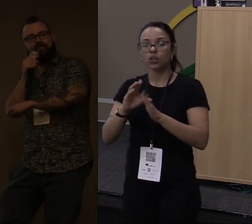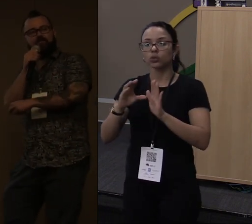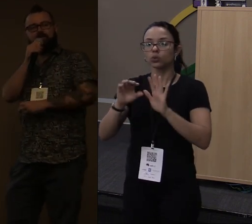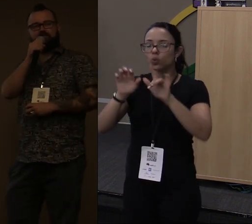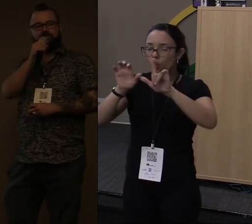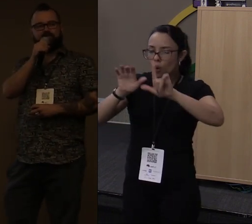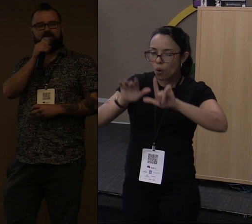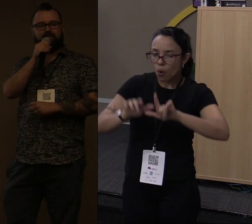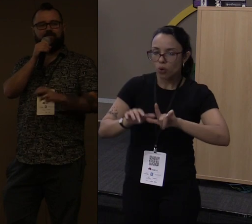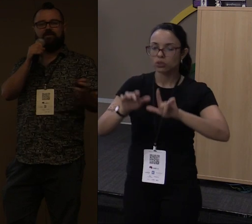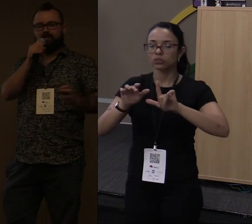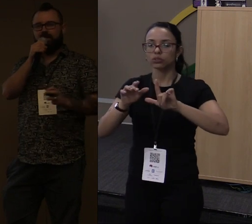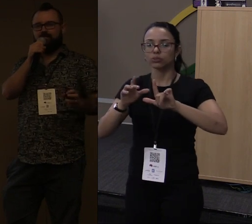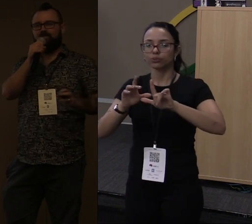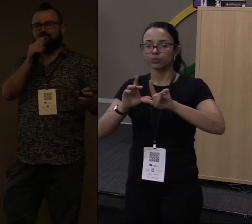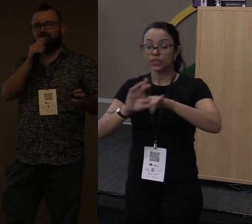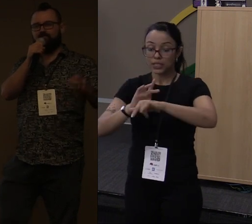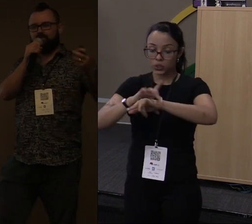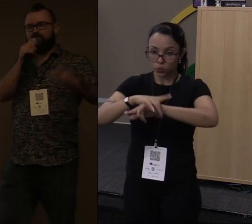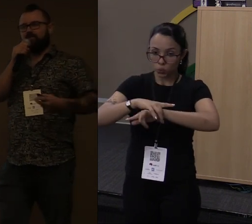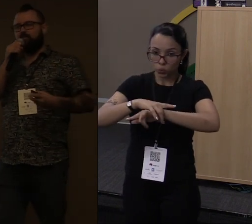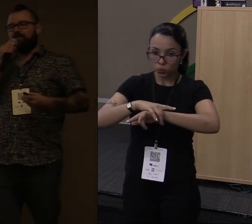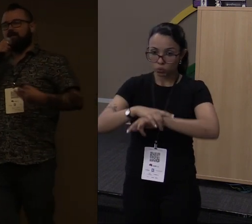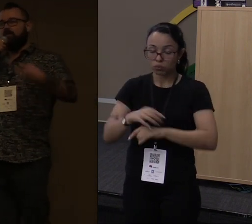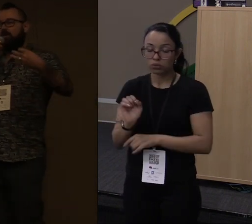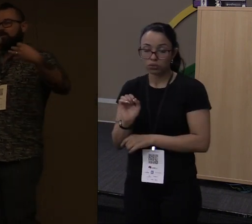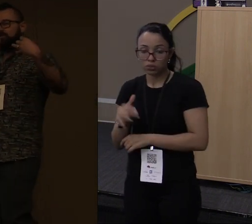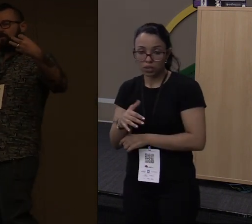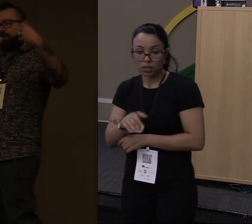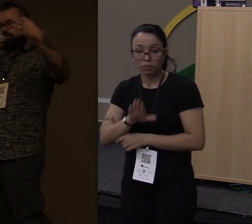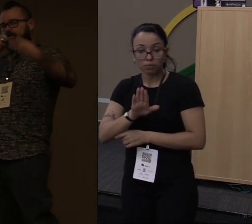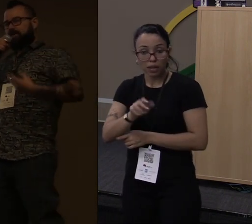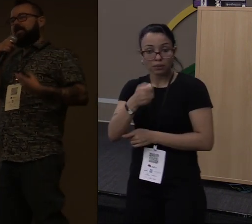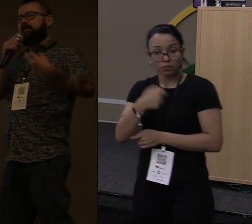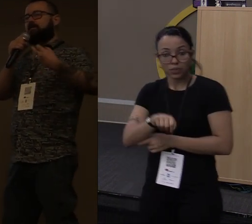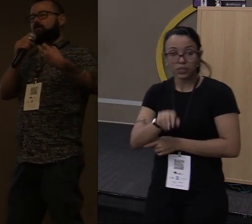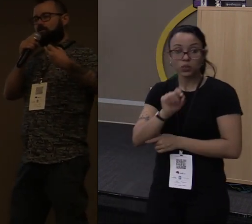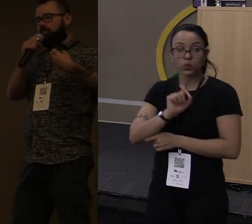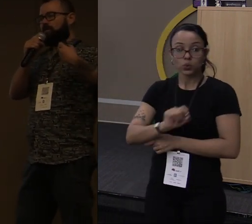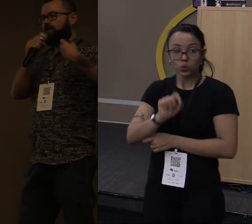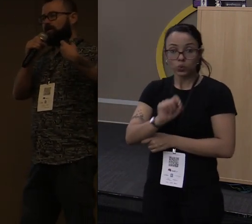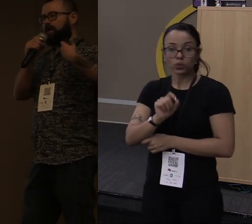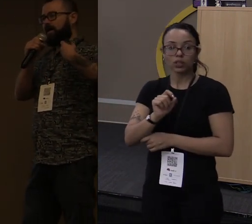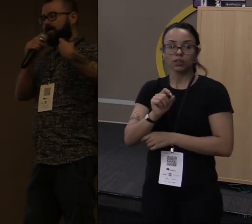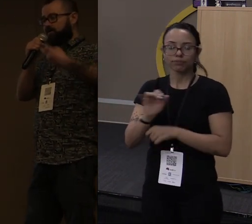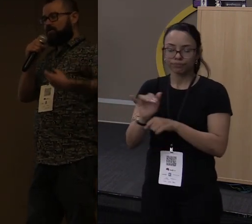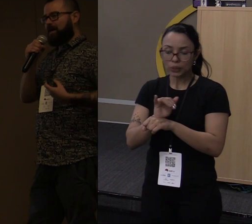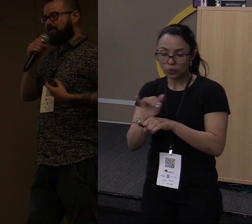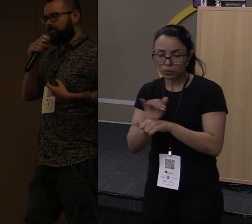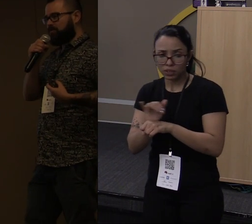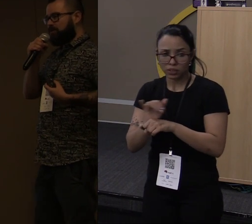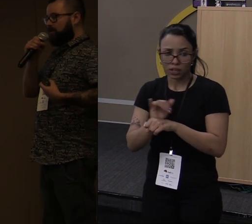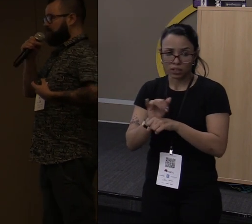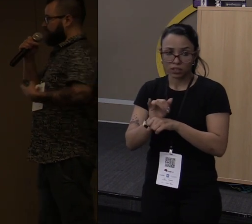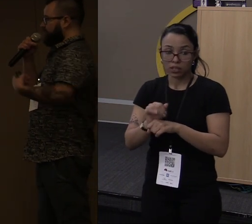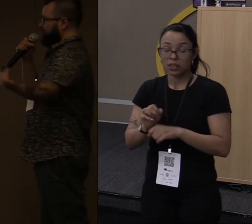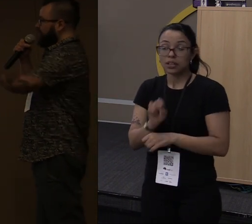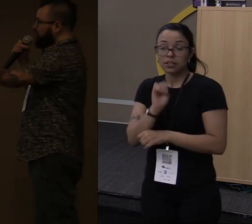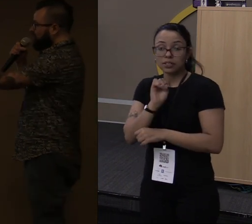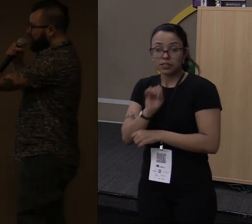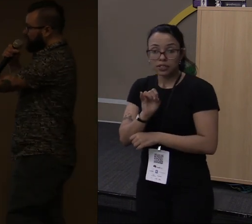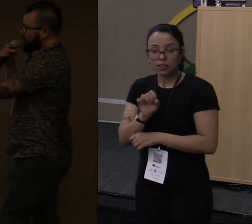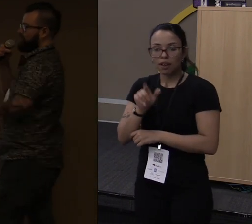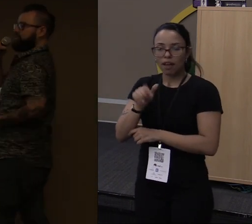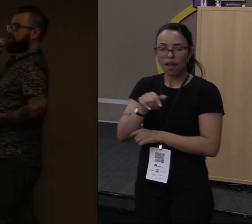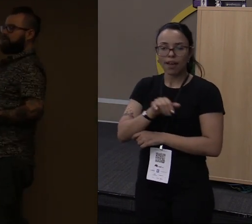uma hackeada no Rust. Então, é mais difícil do que usar o padrão. Usando o Rust da maneira como ele é idiomático, você